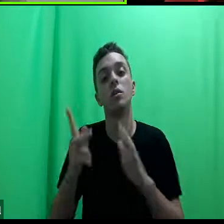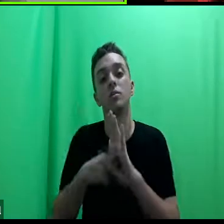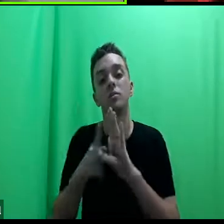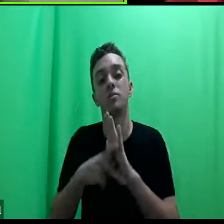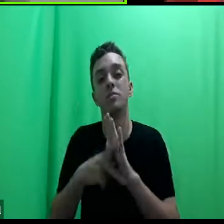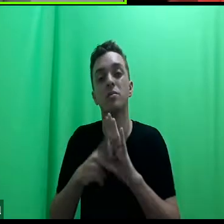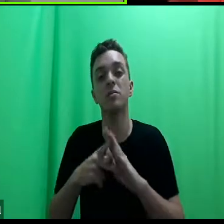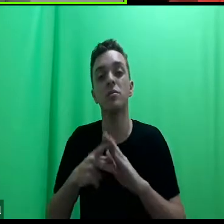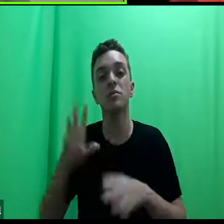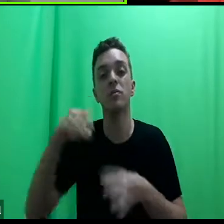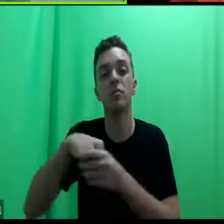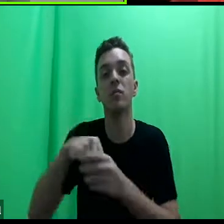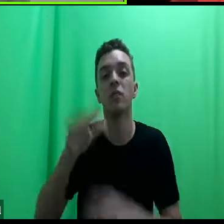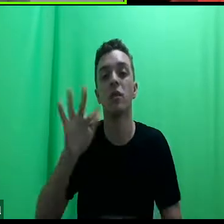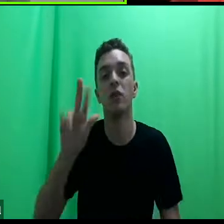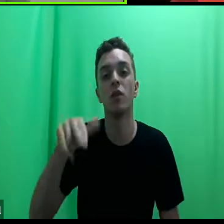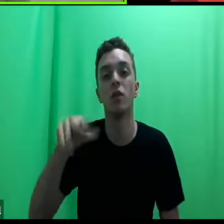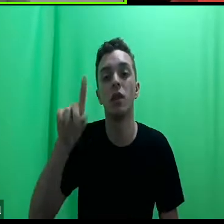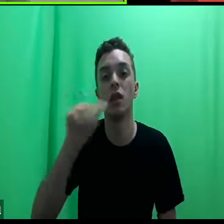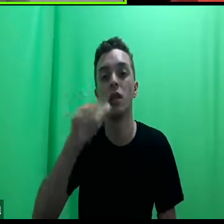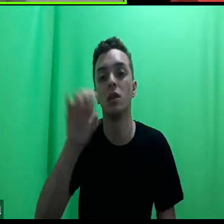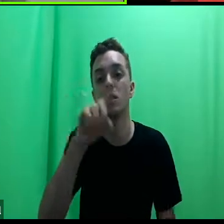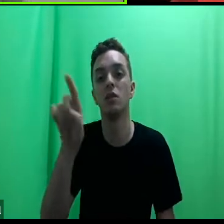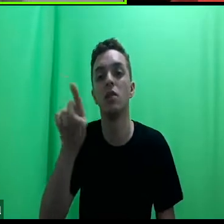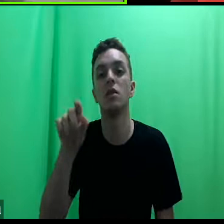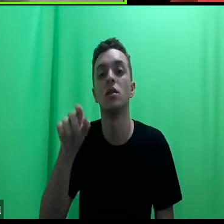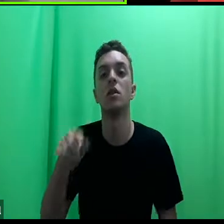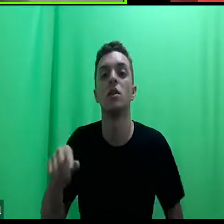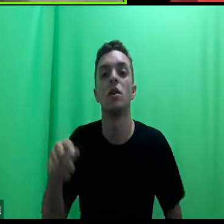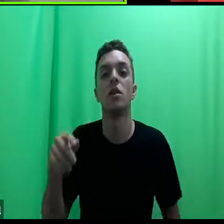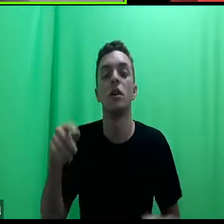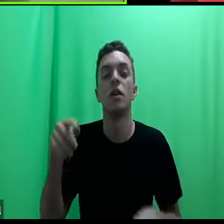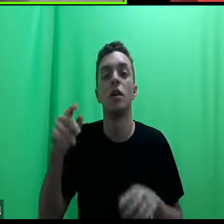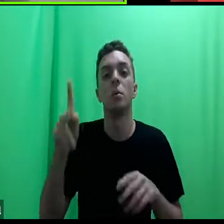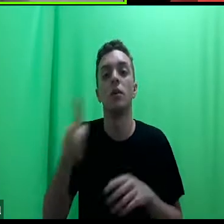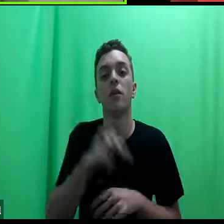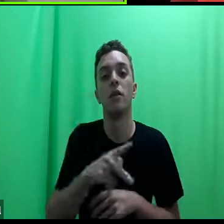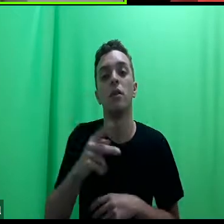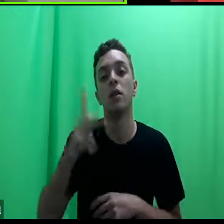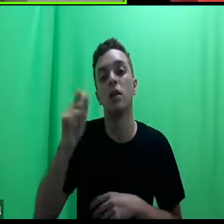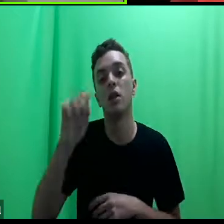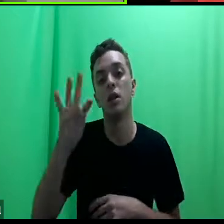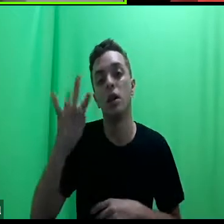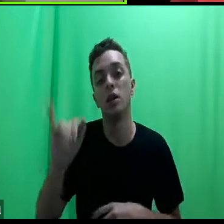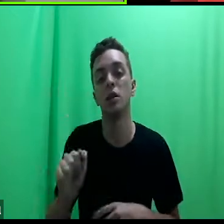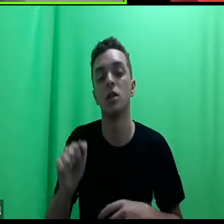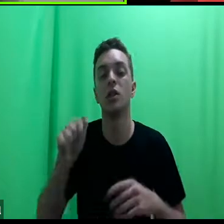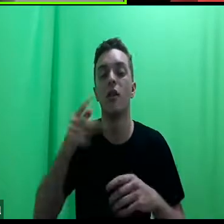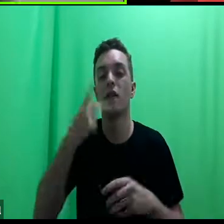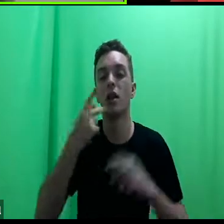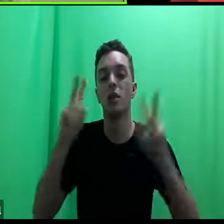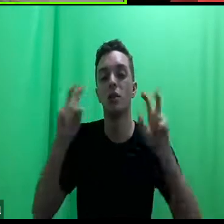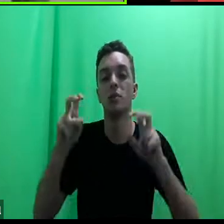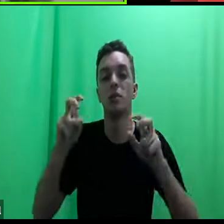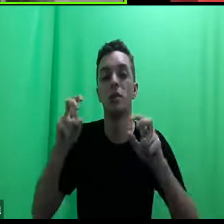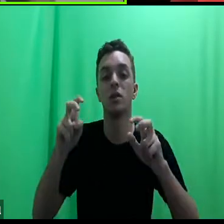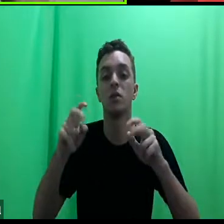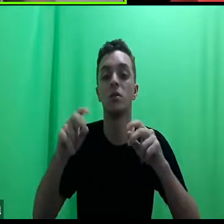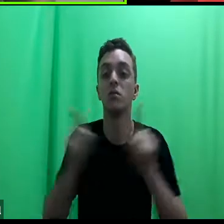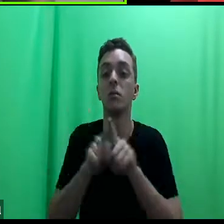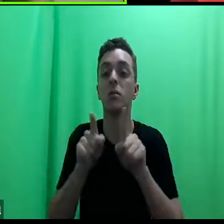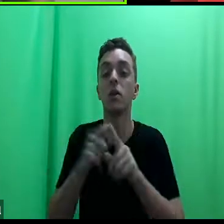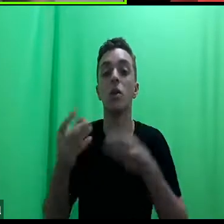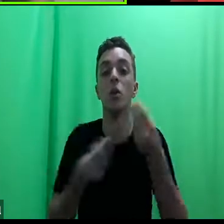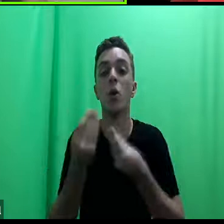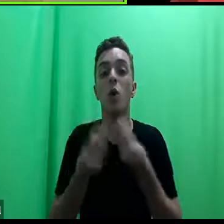Vargas, e aí a professora Cássia tem que complementar, salve o melhor juízo, eu diria que eles funcionam também, algumas, no modelo